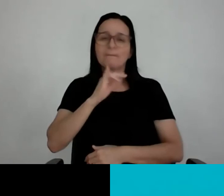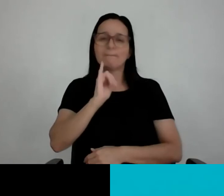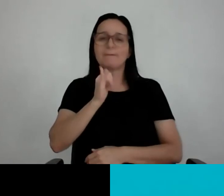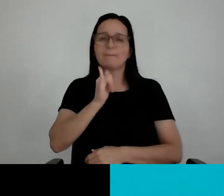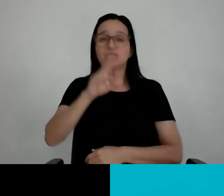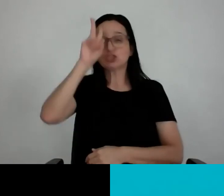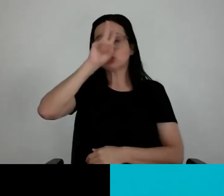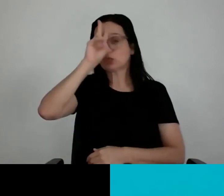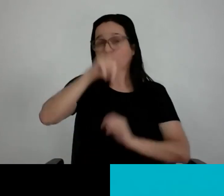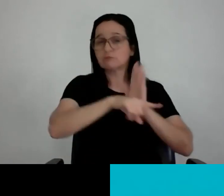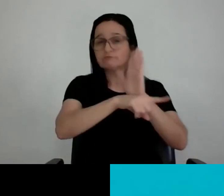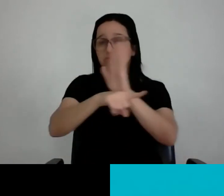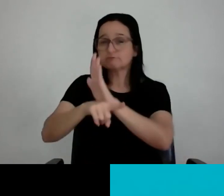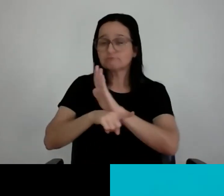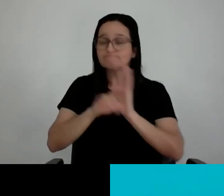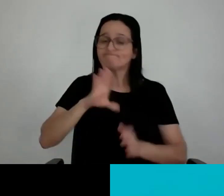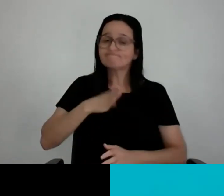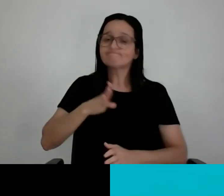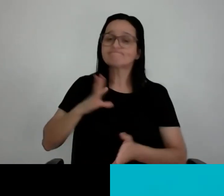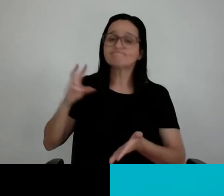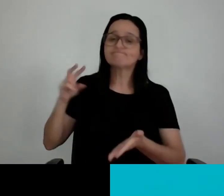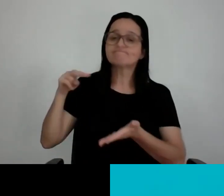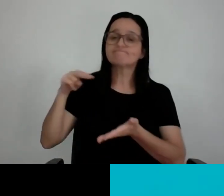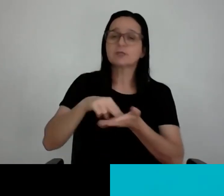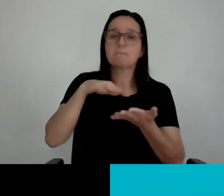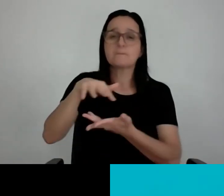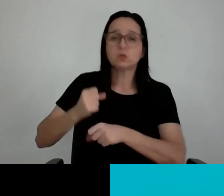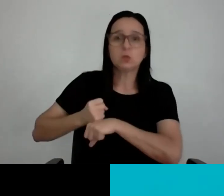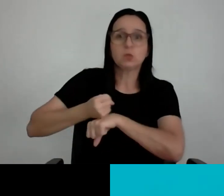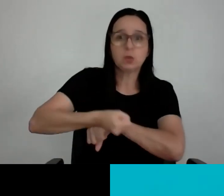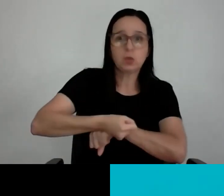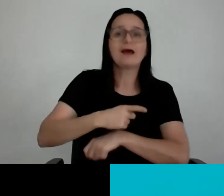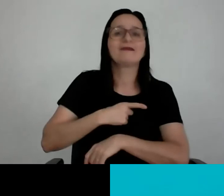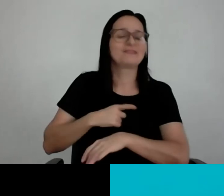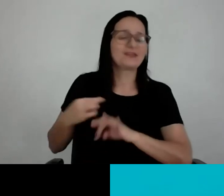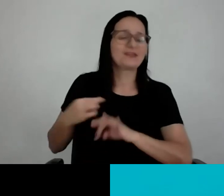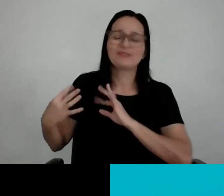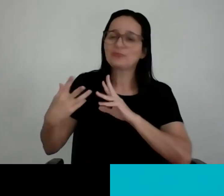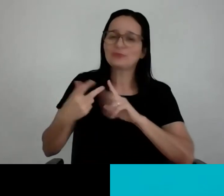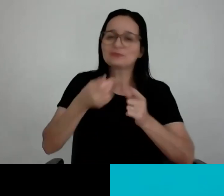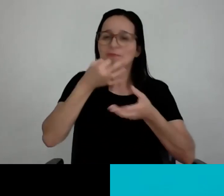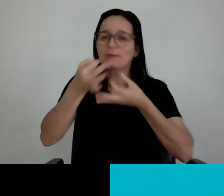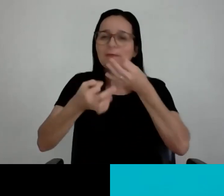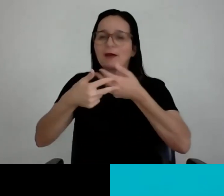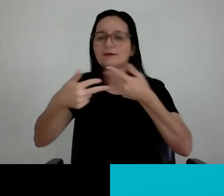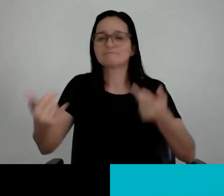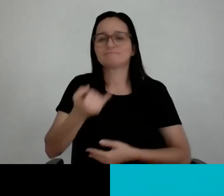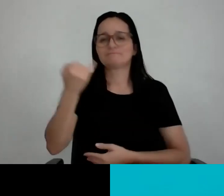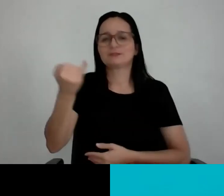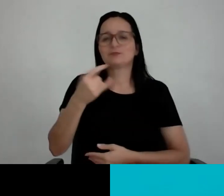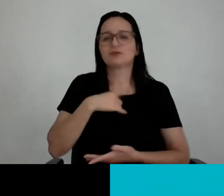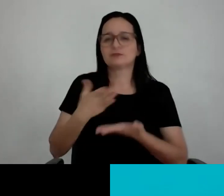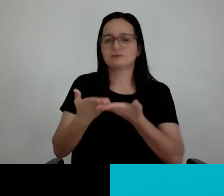você a encarar esse mundo, enfrentar a relação, tudo que nos altera, algumas dicas de coisas importantes para o início de carreira de vocês.